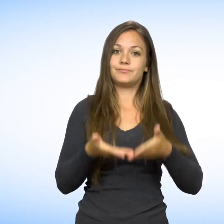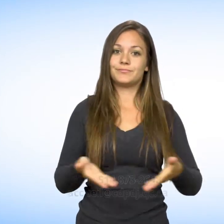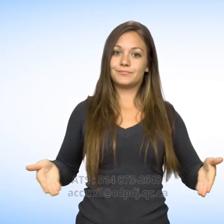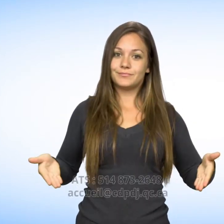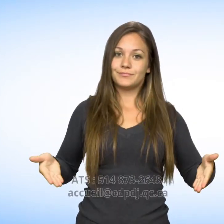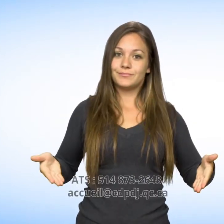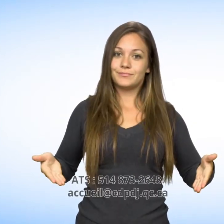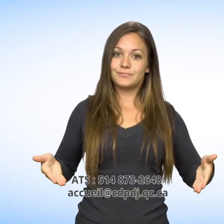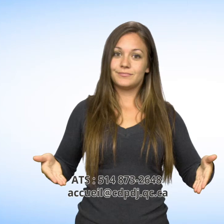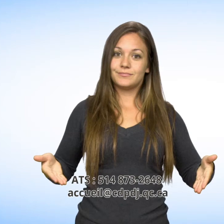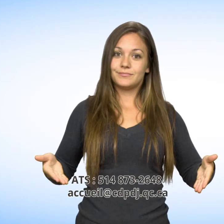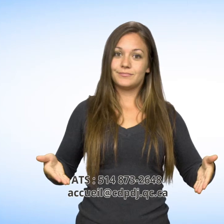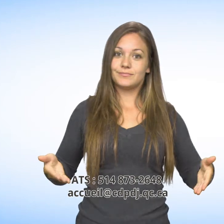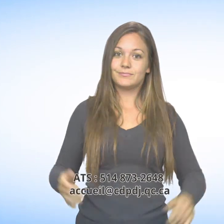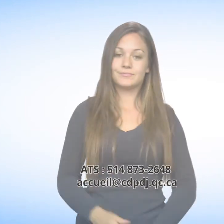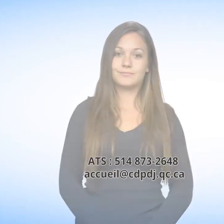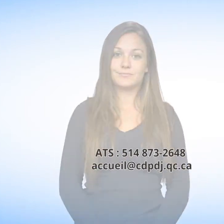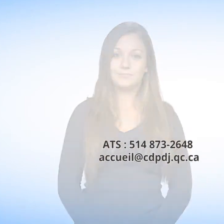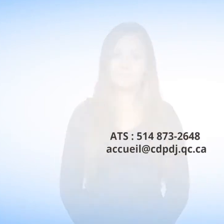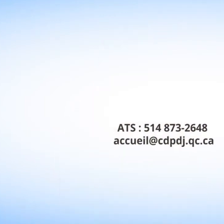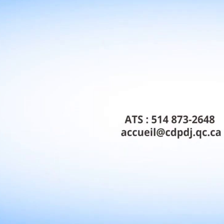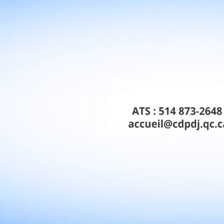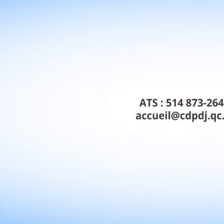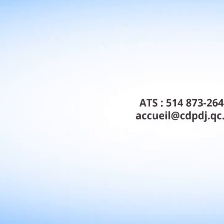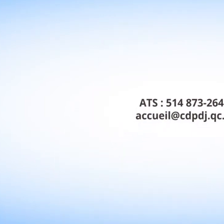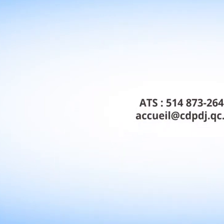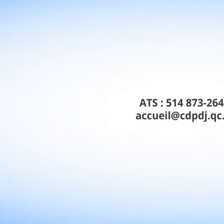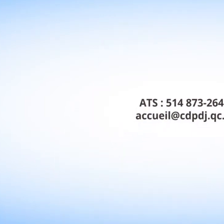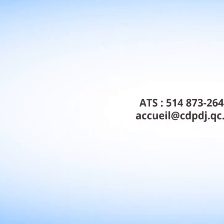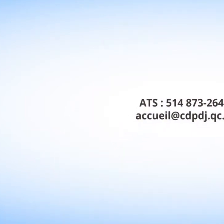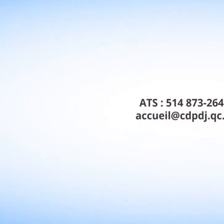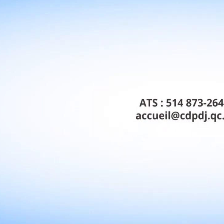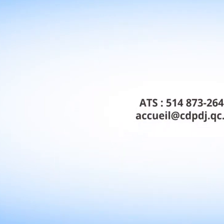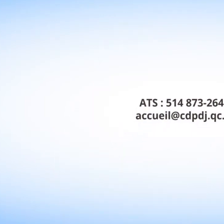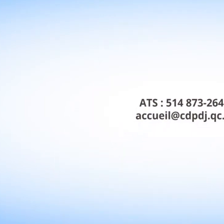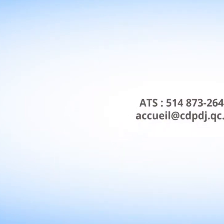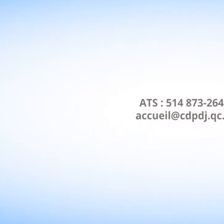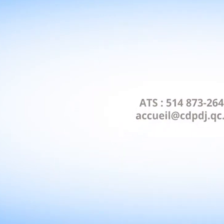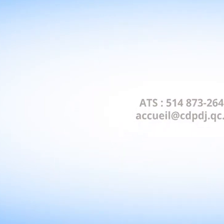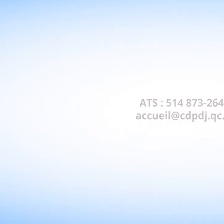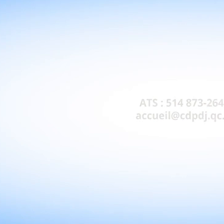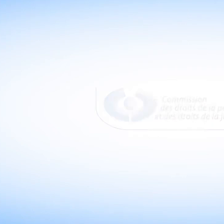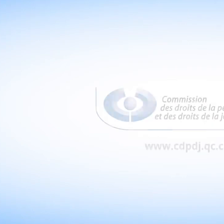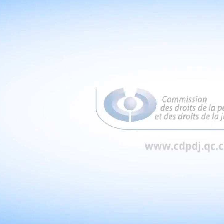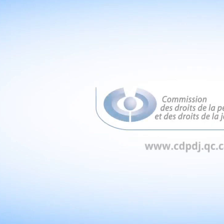514-873-2648 Par courriel, accueil à commercial cdpdj.qc